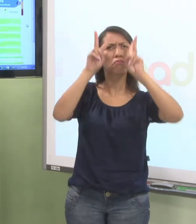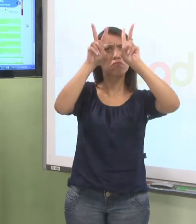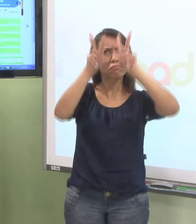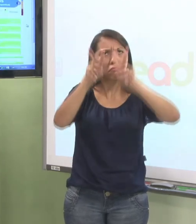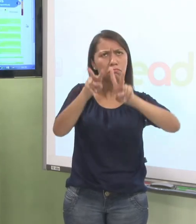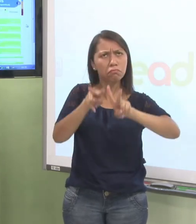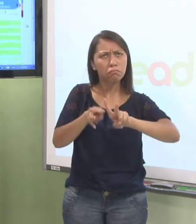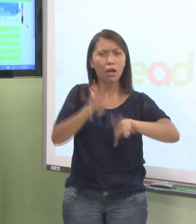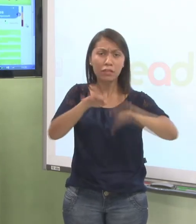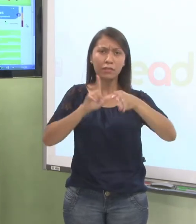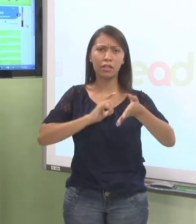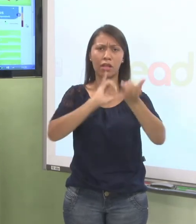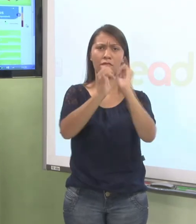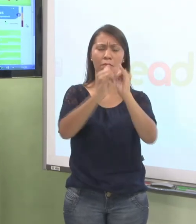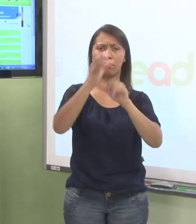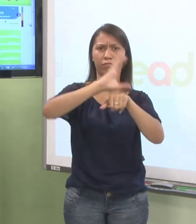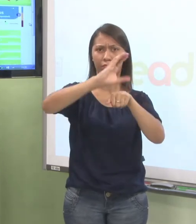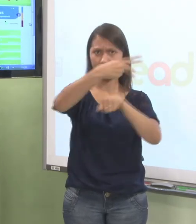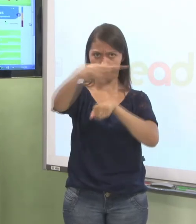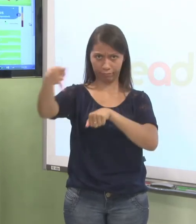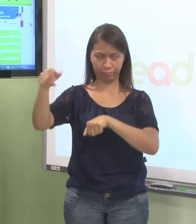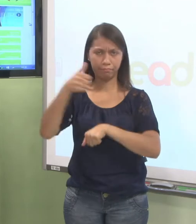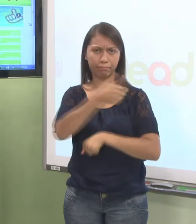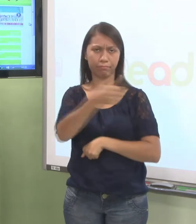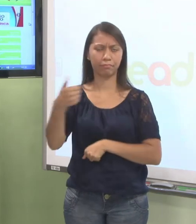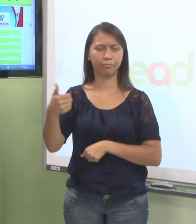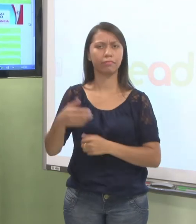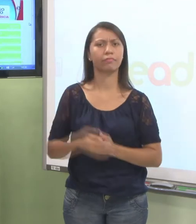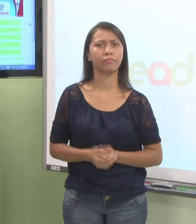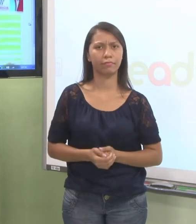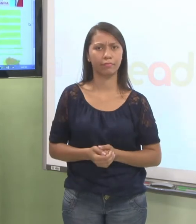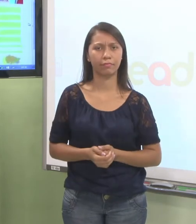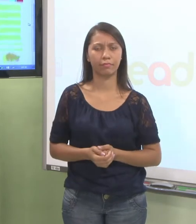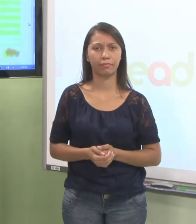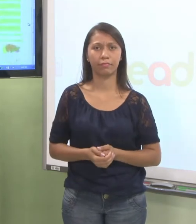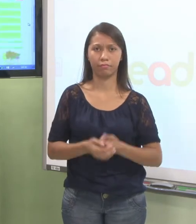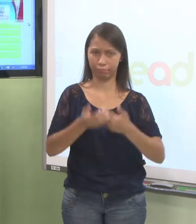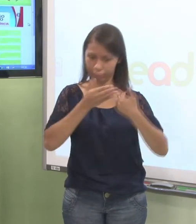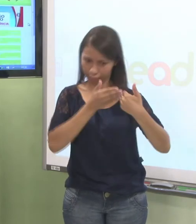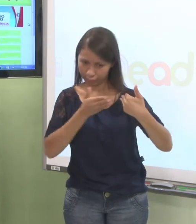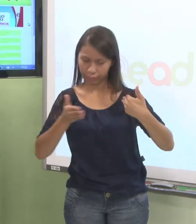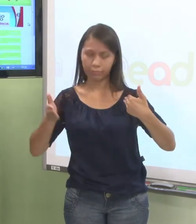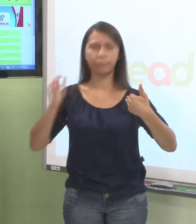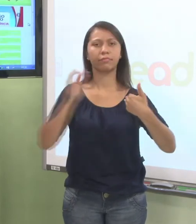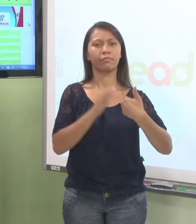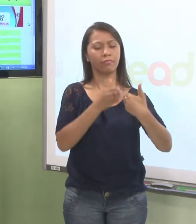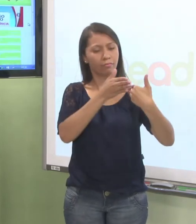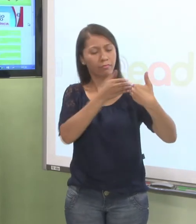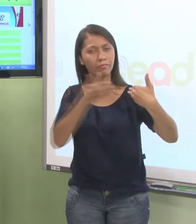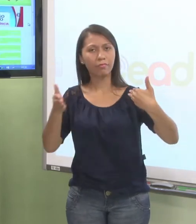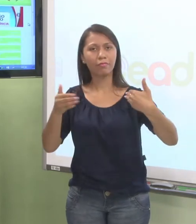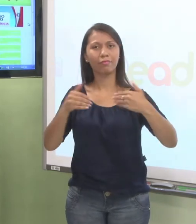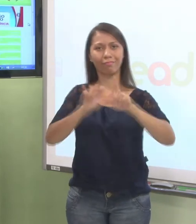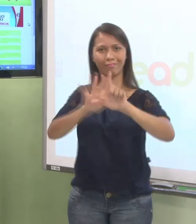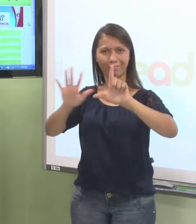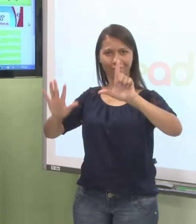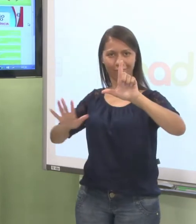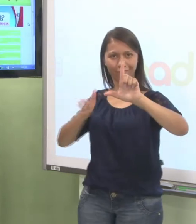notícia do seu curso. Beleza? Então, vamos seguir. Vamos agora acessar o nosso ambiente virtual, o chamado